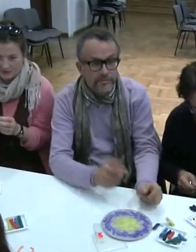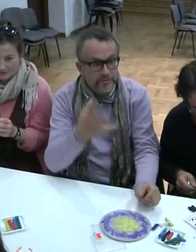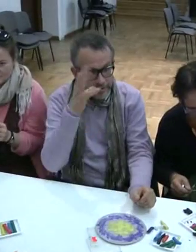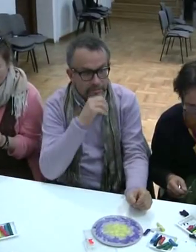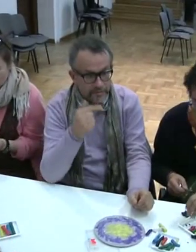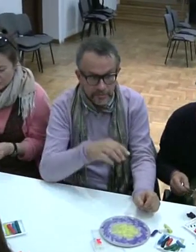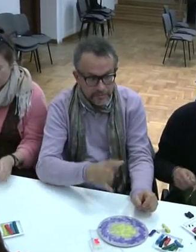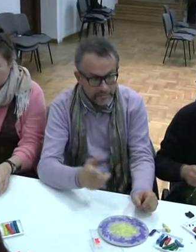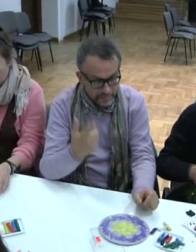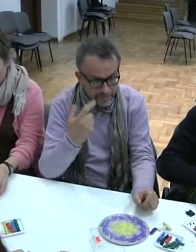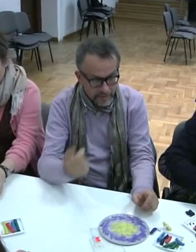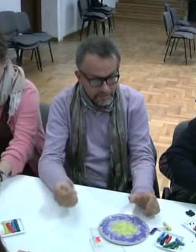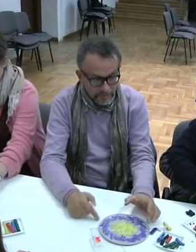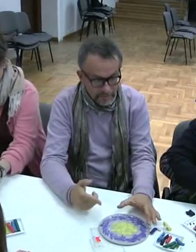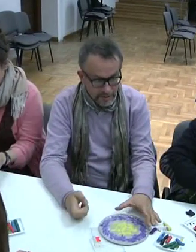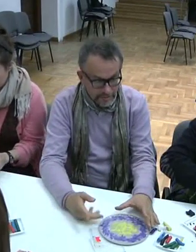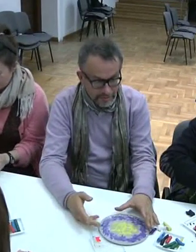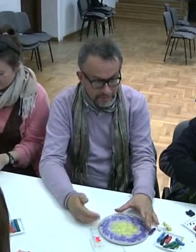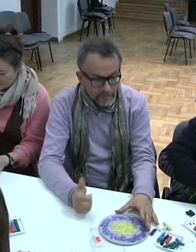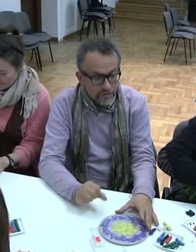Możemy jeszcze tutaj przy сбraż?